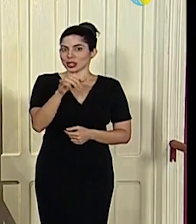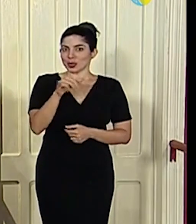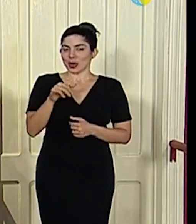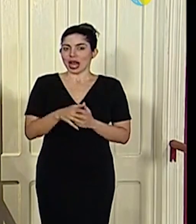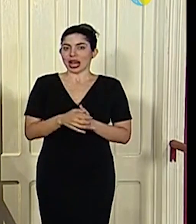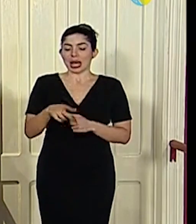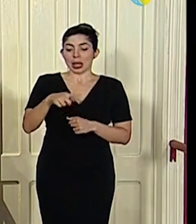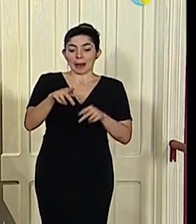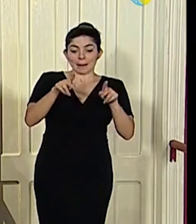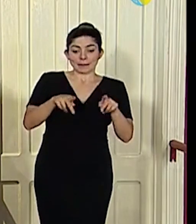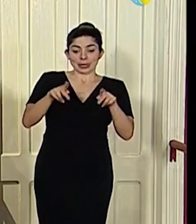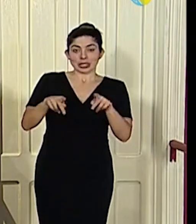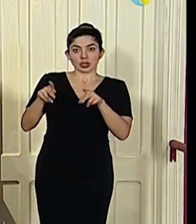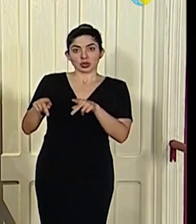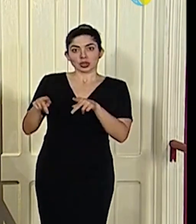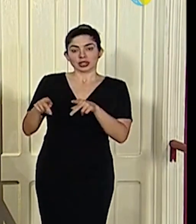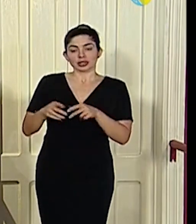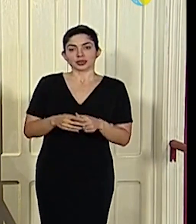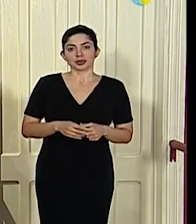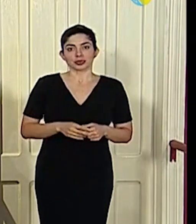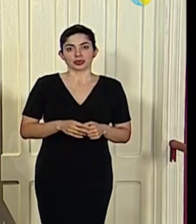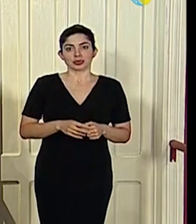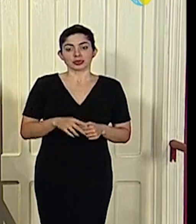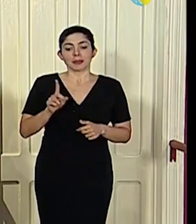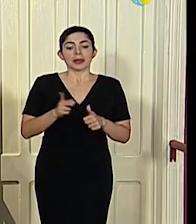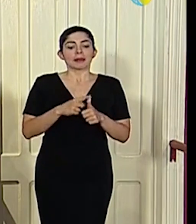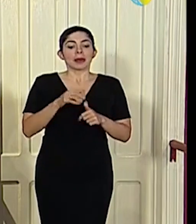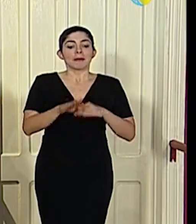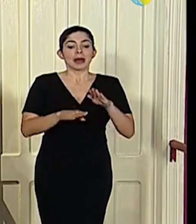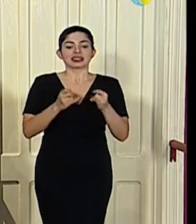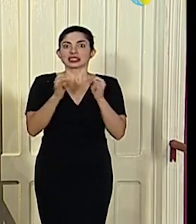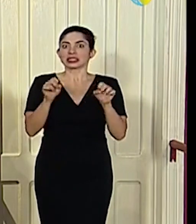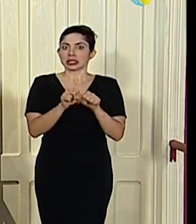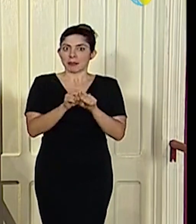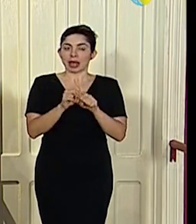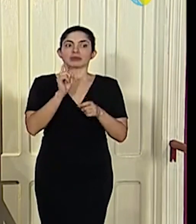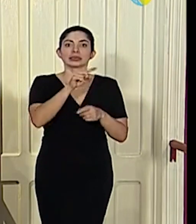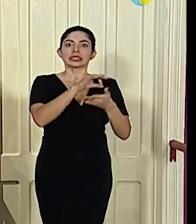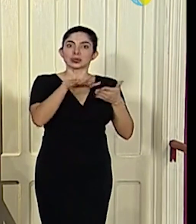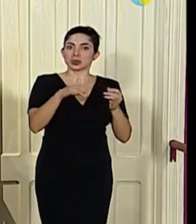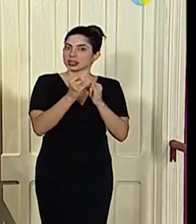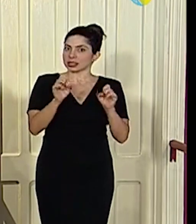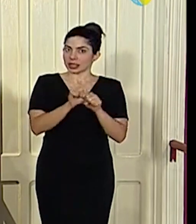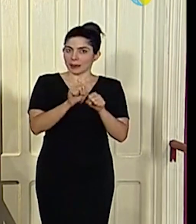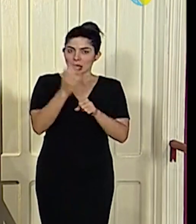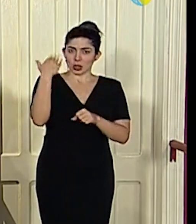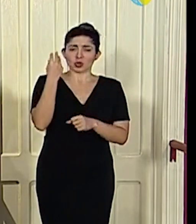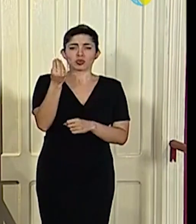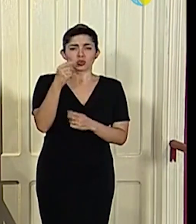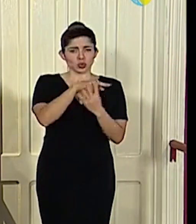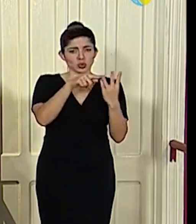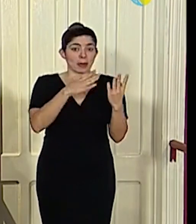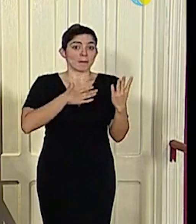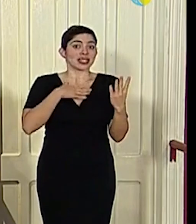Eran personas que dieron sus primeros pasos descalzos y fueron así a la escuela, descalzos. Muchos de ellos,